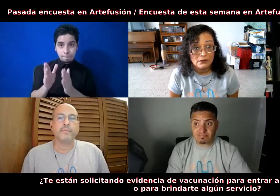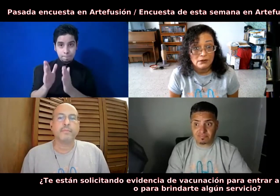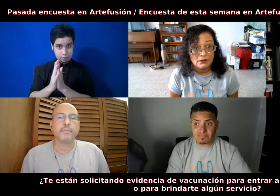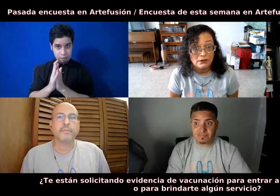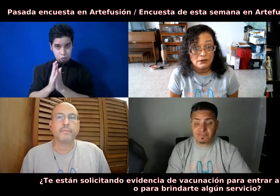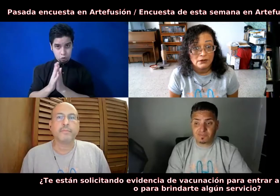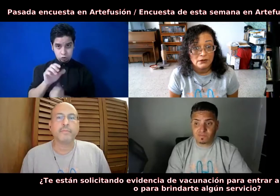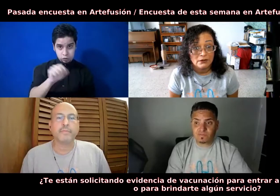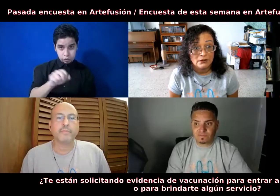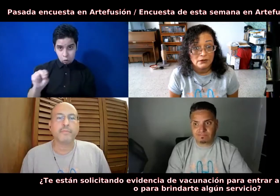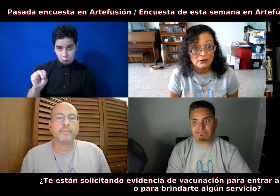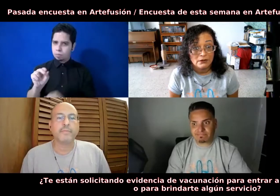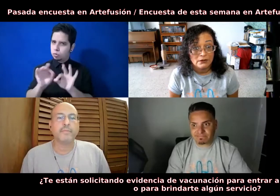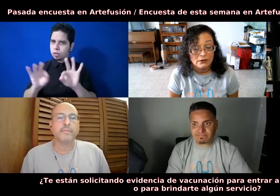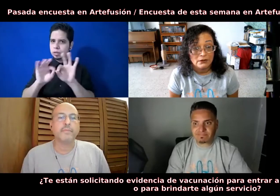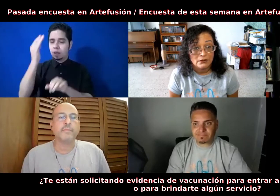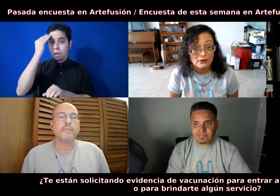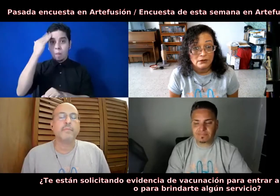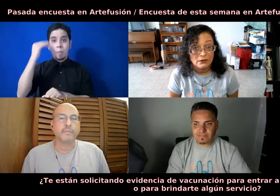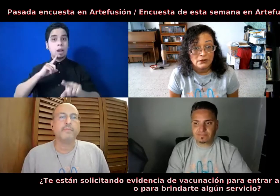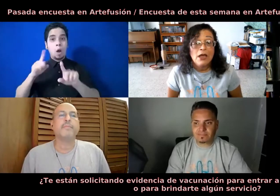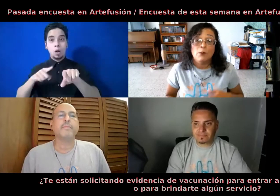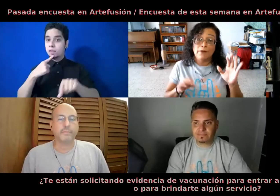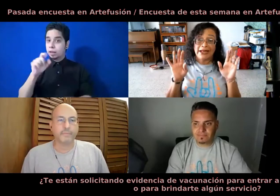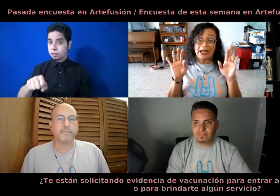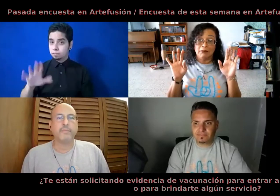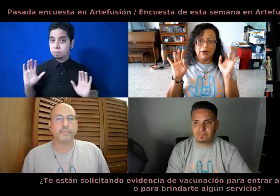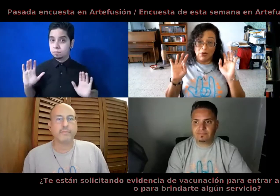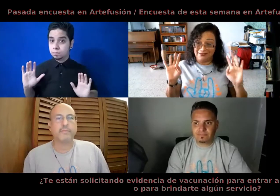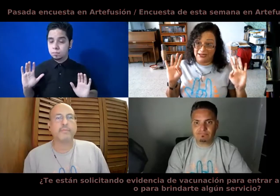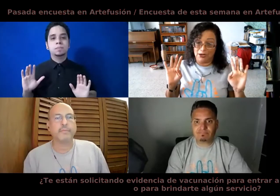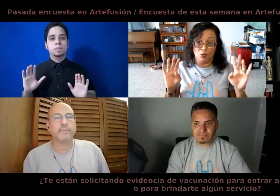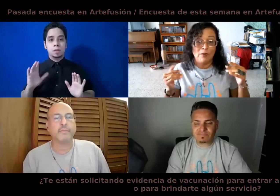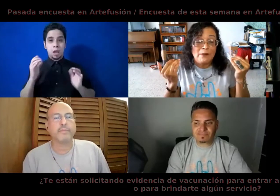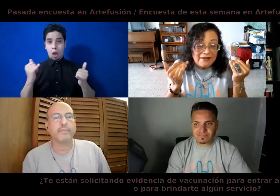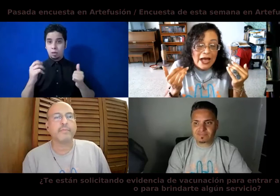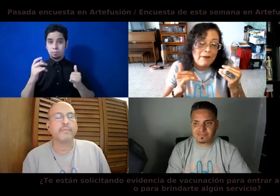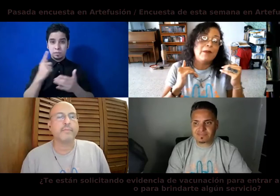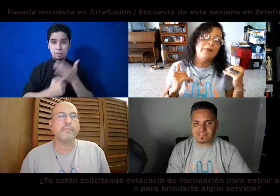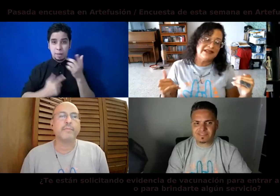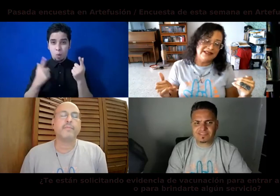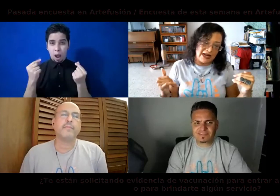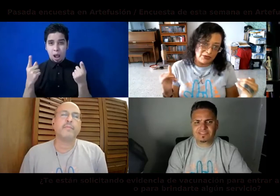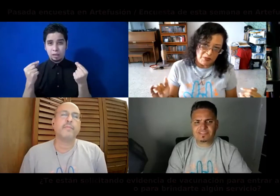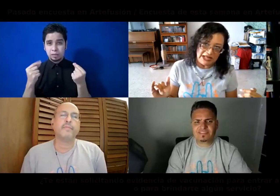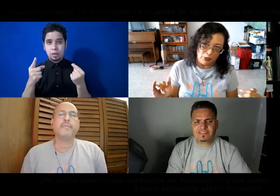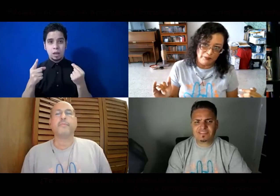supone que por orden ejecutiva esté ocurriendo. Bueno, mira, vamos a hacer algo, vamos a presentar a nuestro invitado,